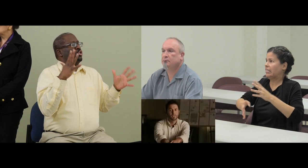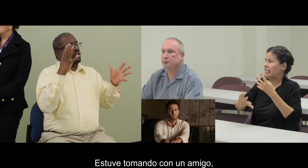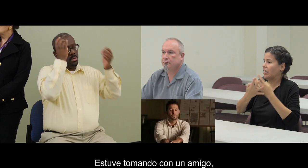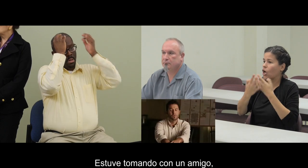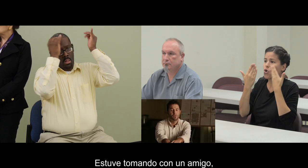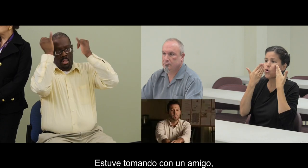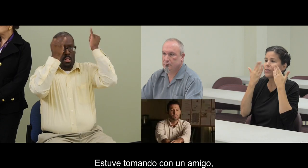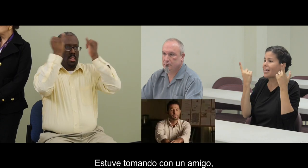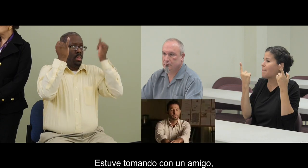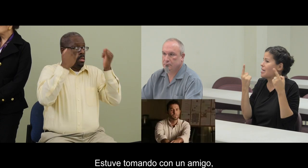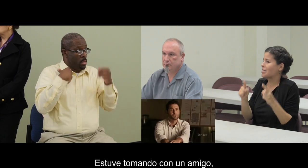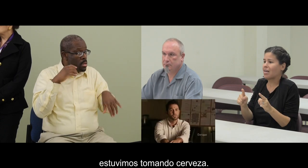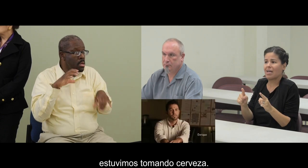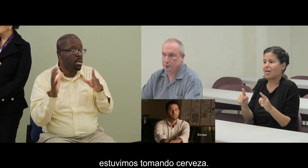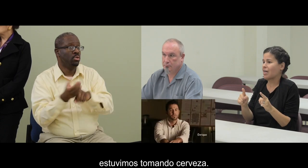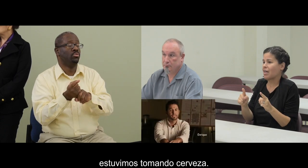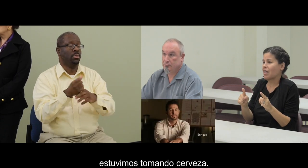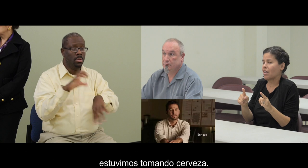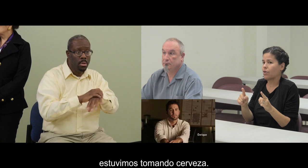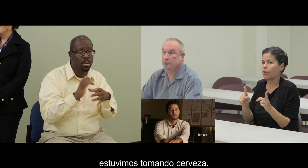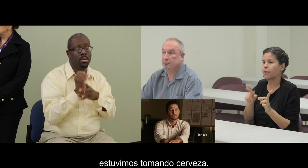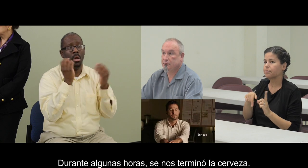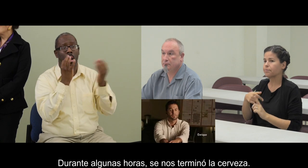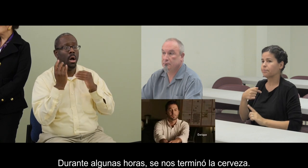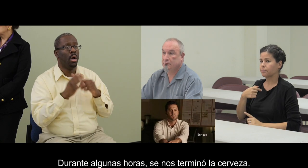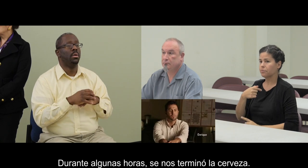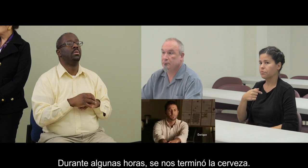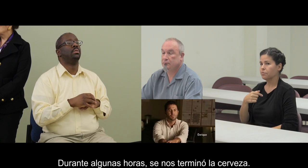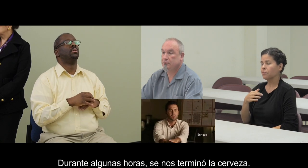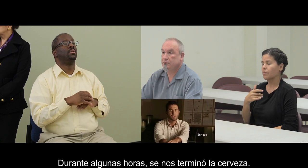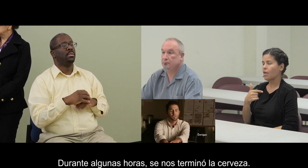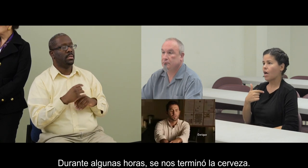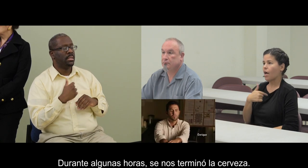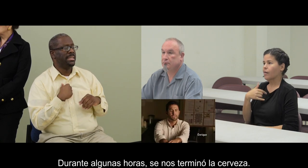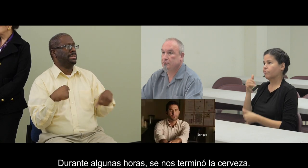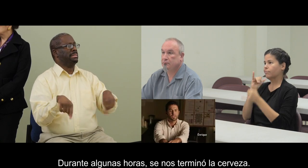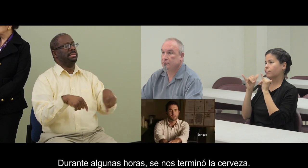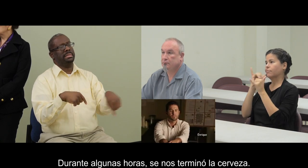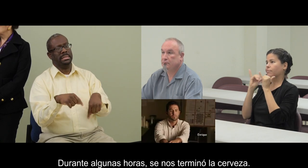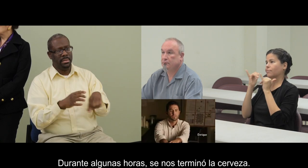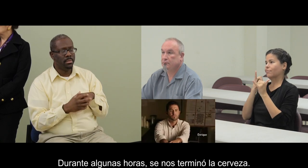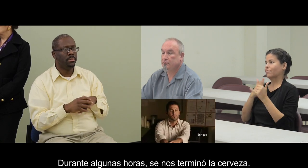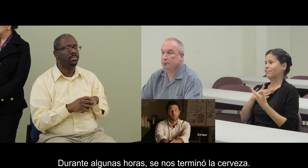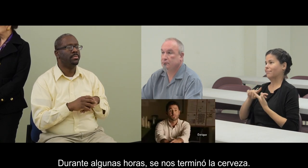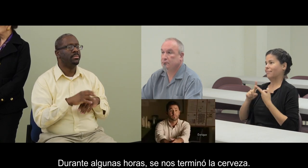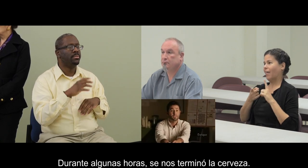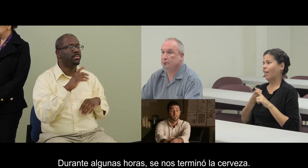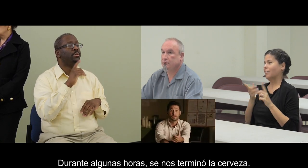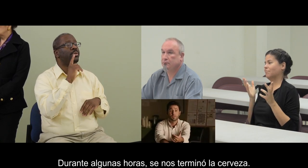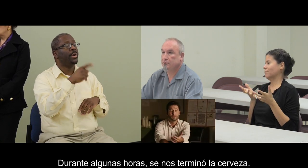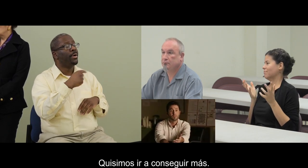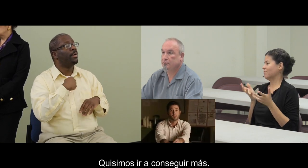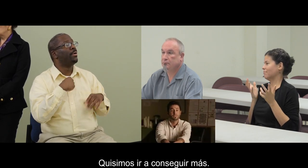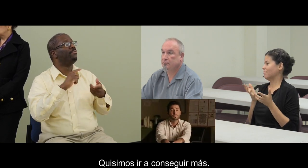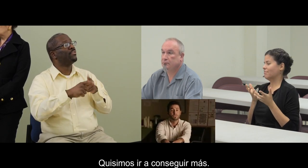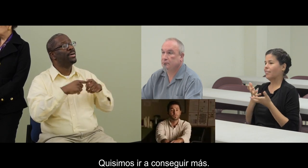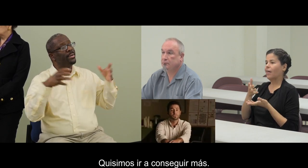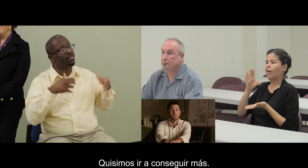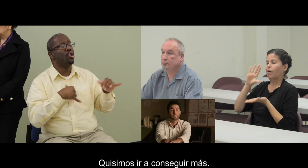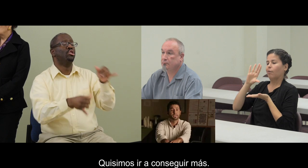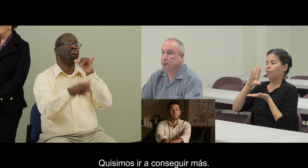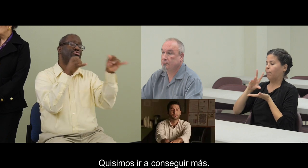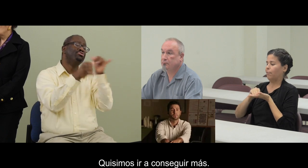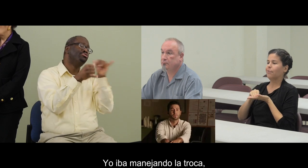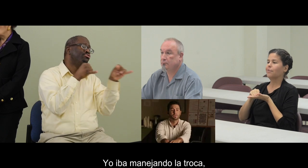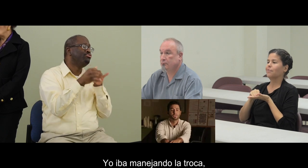Estuve tomando con un amigo, estuvimos tomando cerveza. Durante algunas horas se nos terminó la cerveza, quisimos